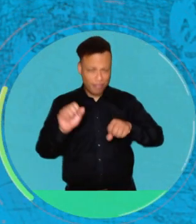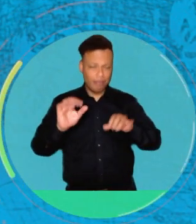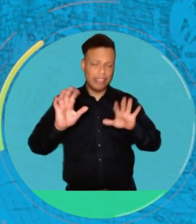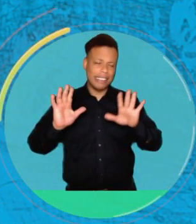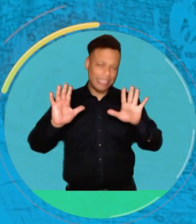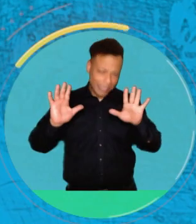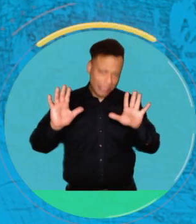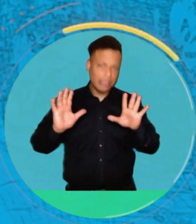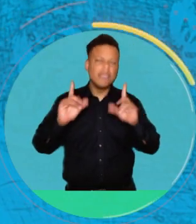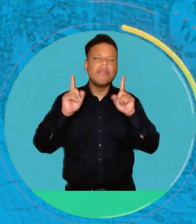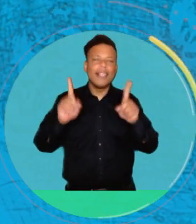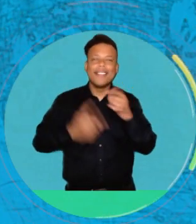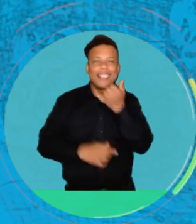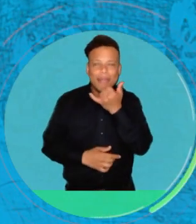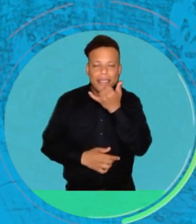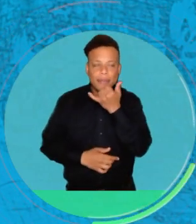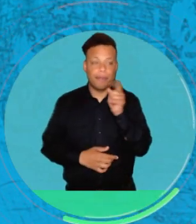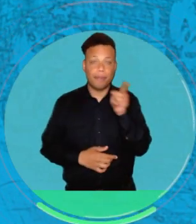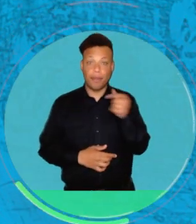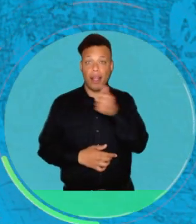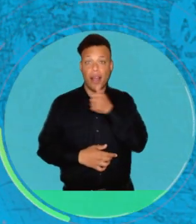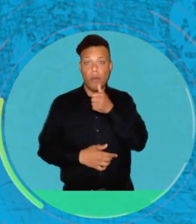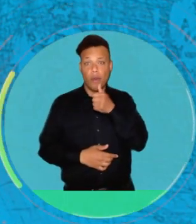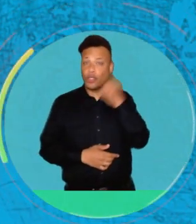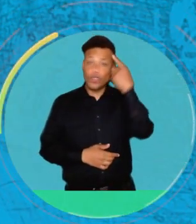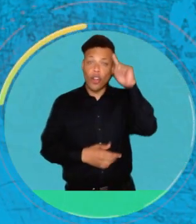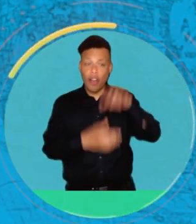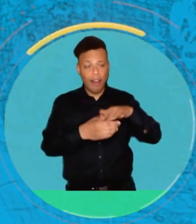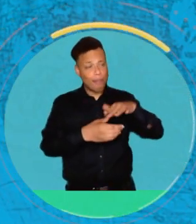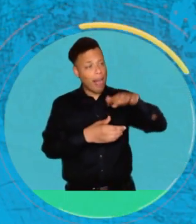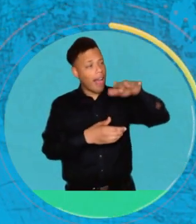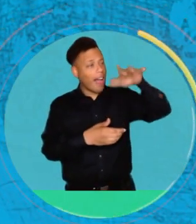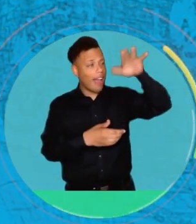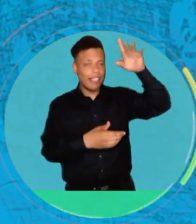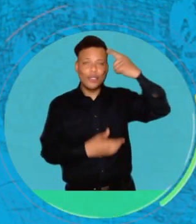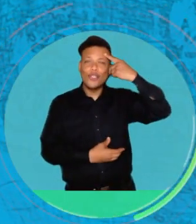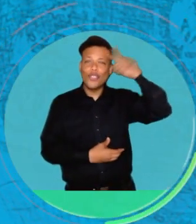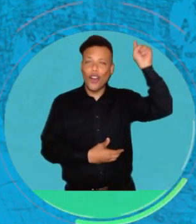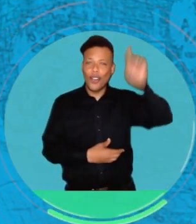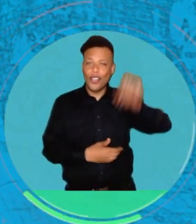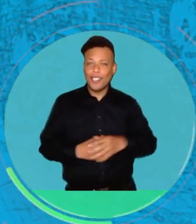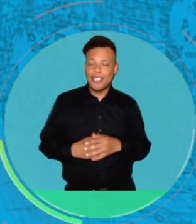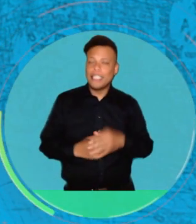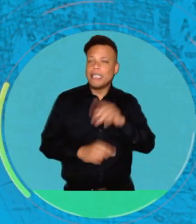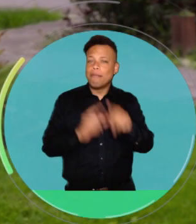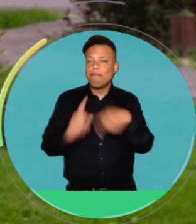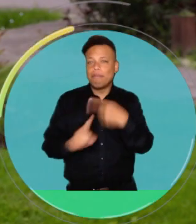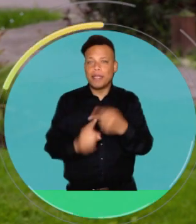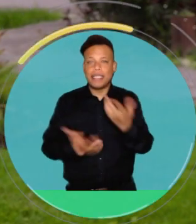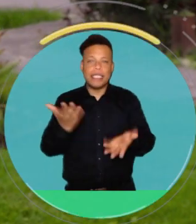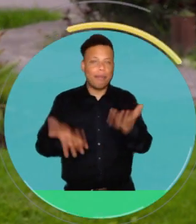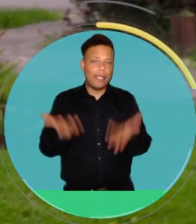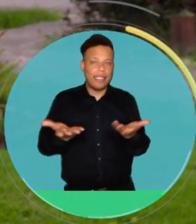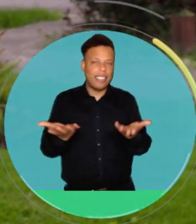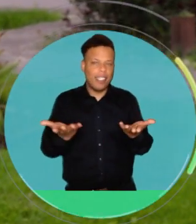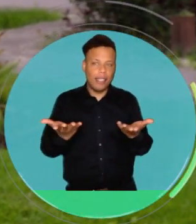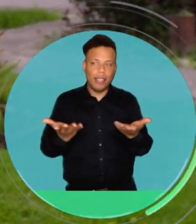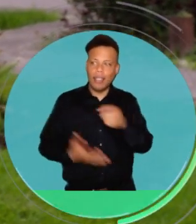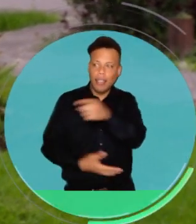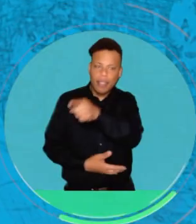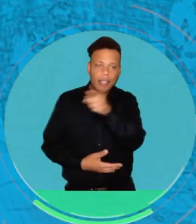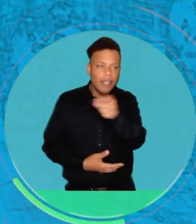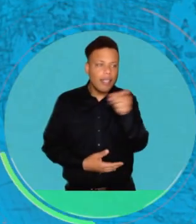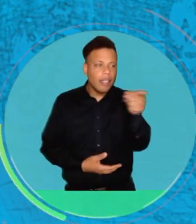Se puede, sí, pero el tema es que el agua... El agua se evapora, ¿sí? Entonces, y también depende mucho de